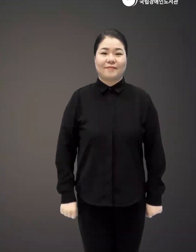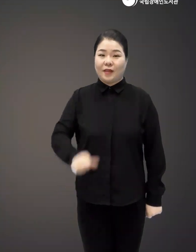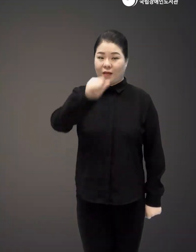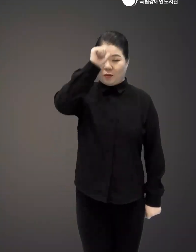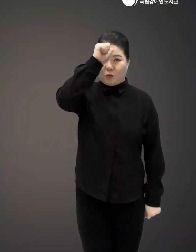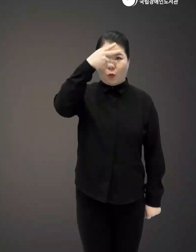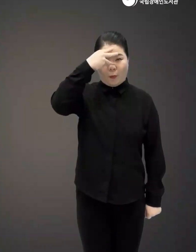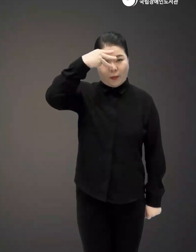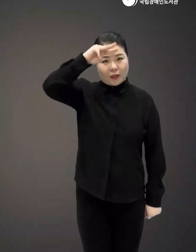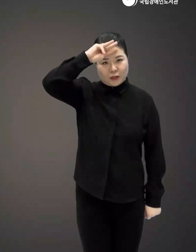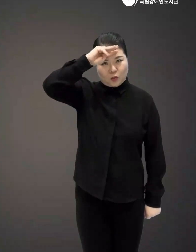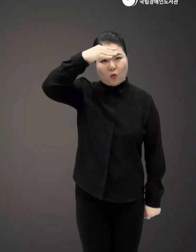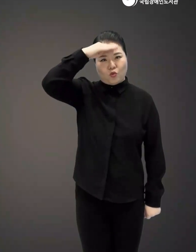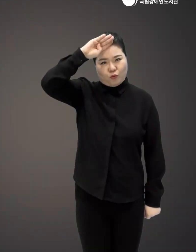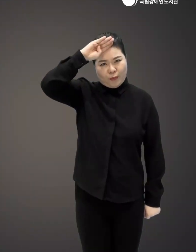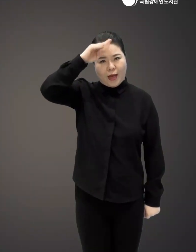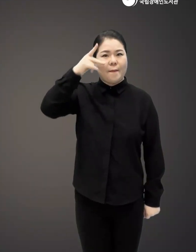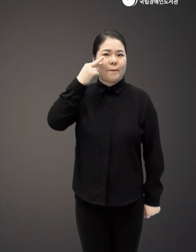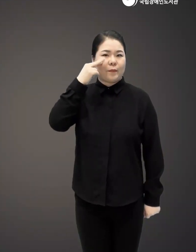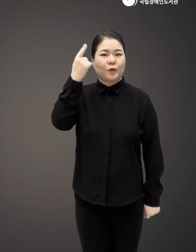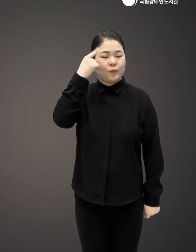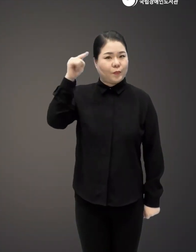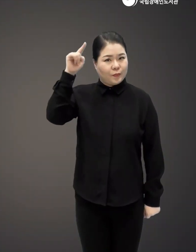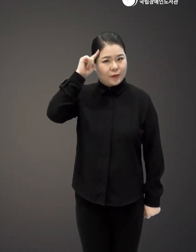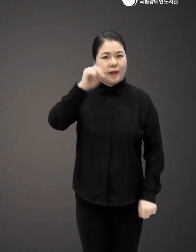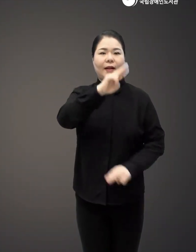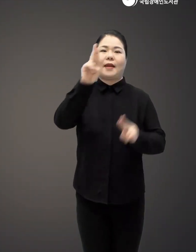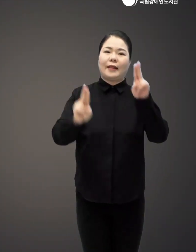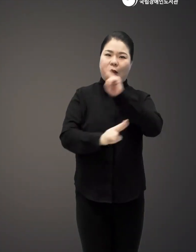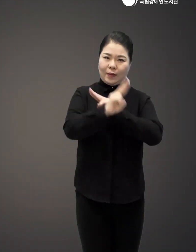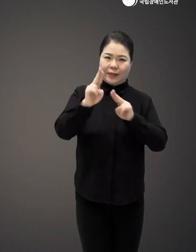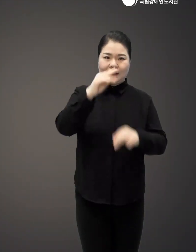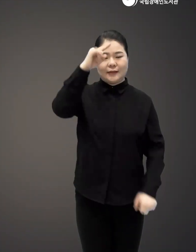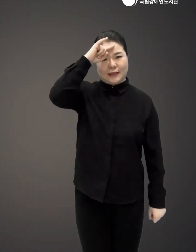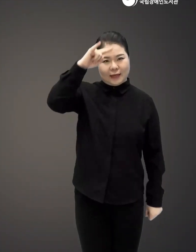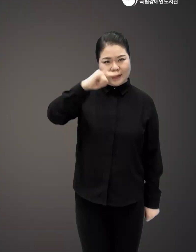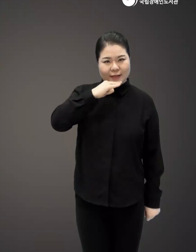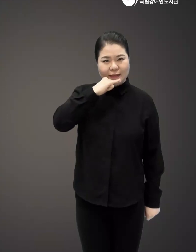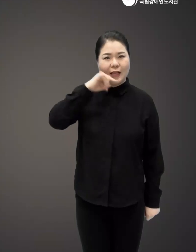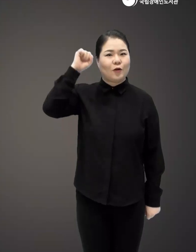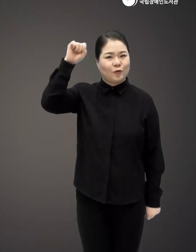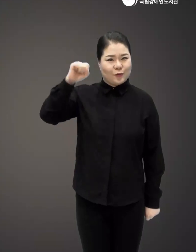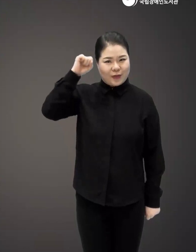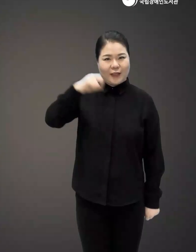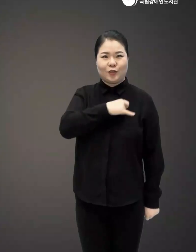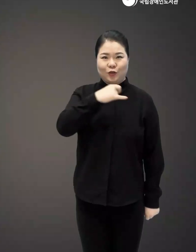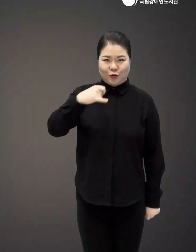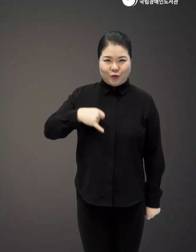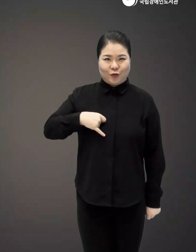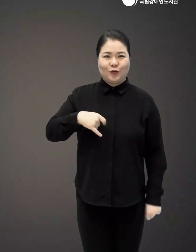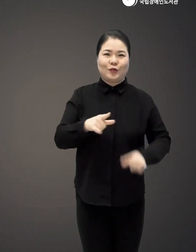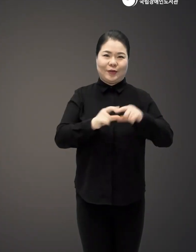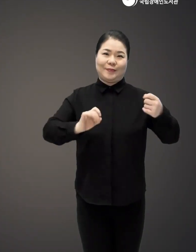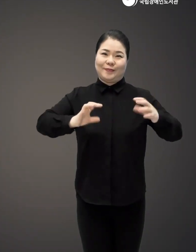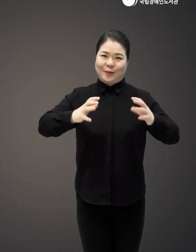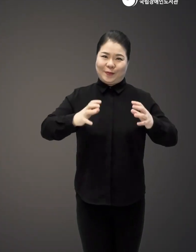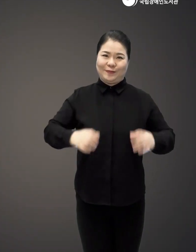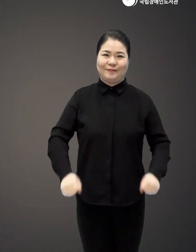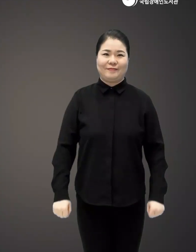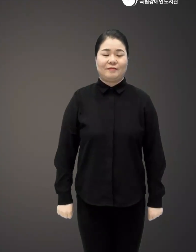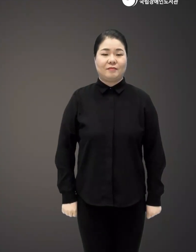인도, 멕시코, 쿠바, 미국, 러시아, 네덜란드 카자흐스탄, 우즈베키스탄, 중국, 일본